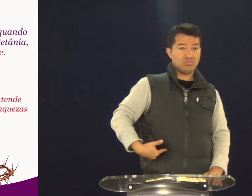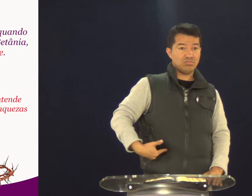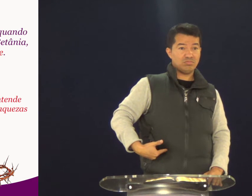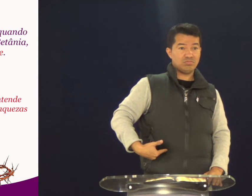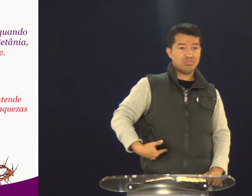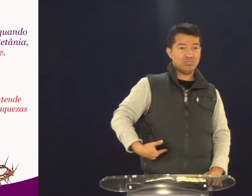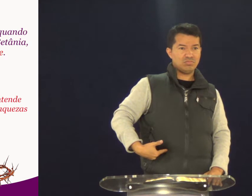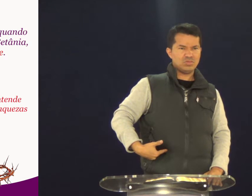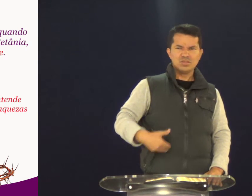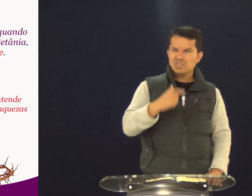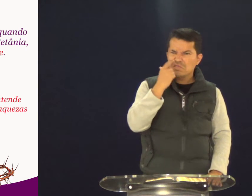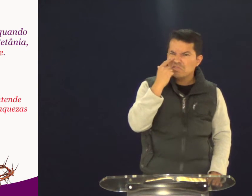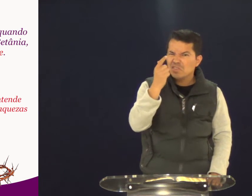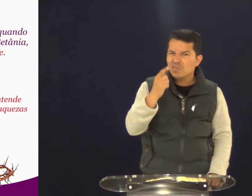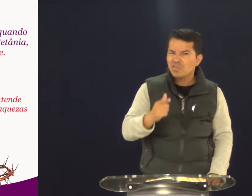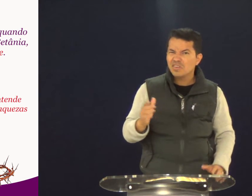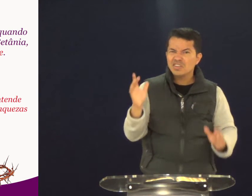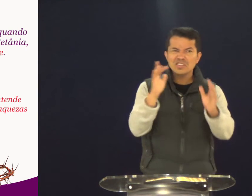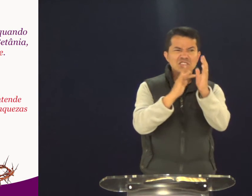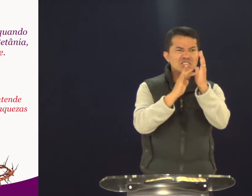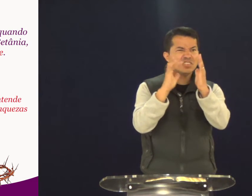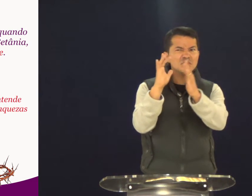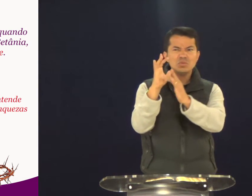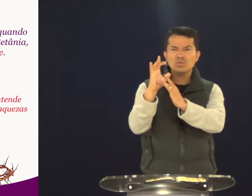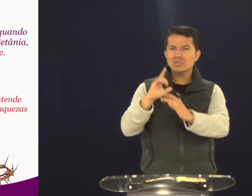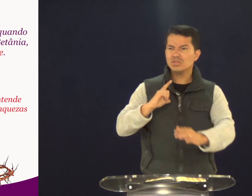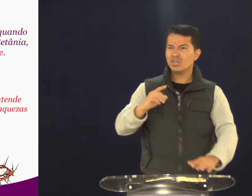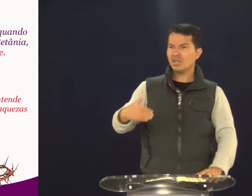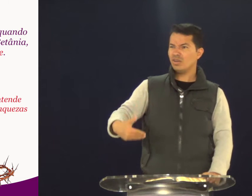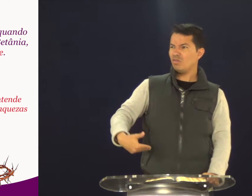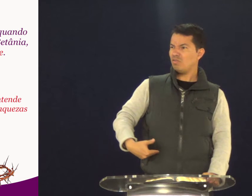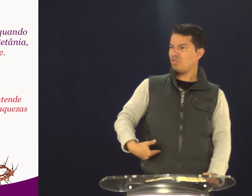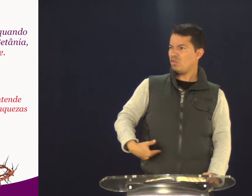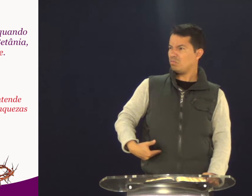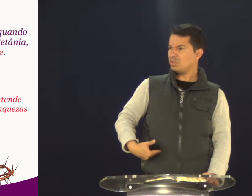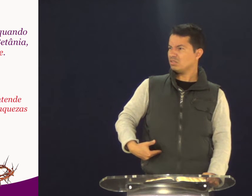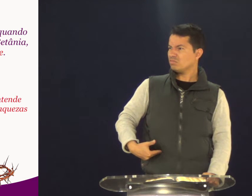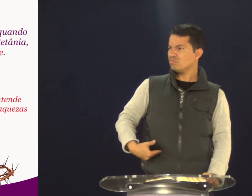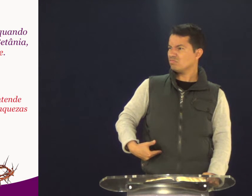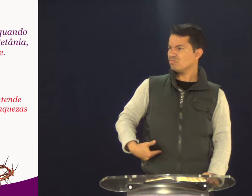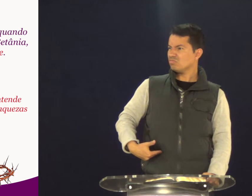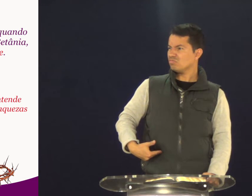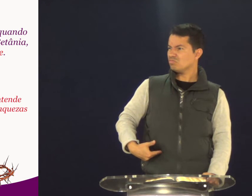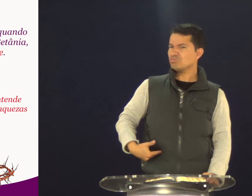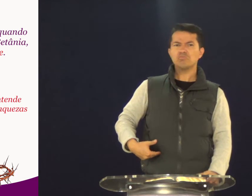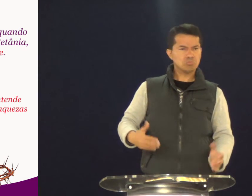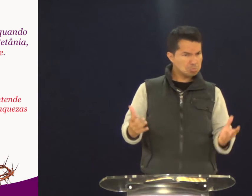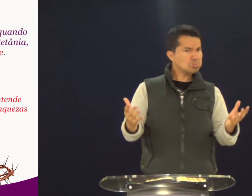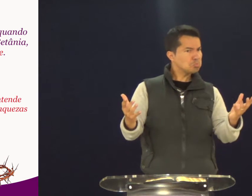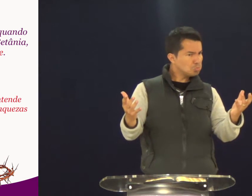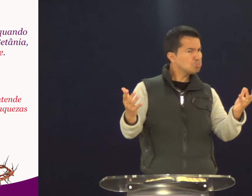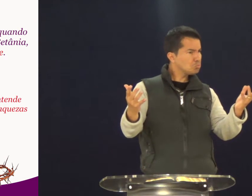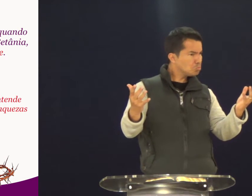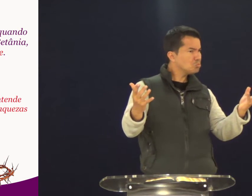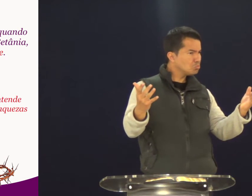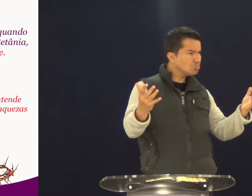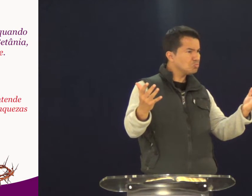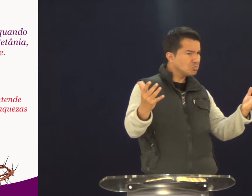saindo. Ele teve fome. Jesus teve fome. Ok.